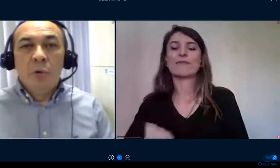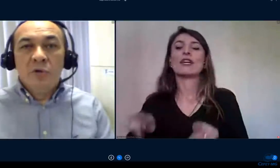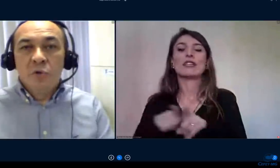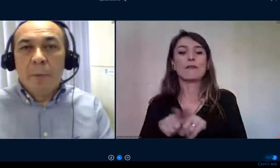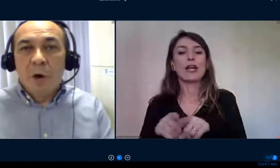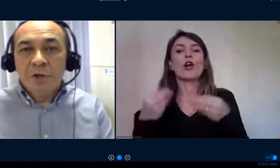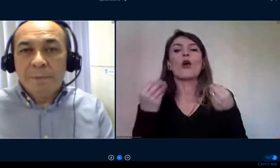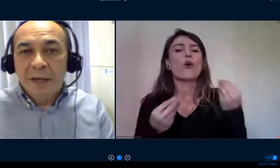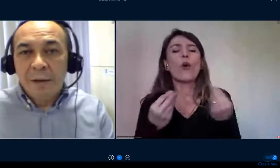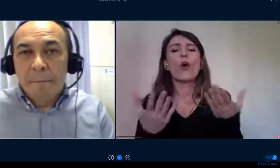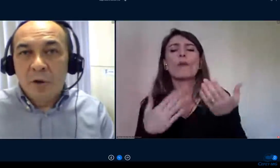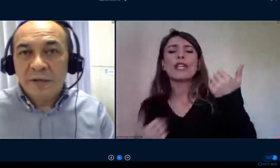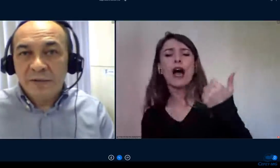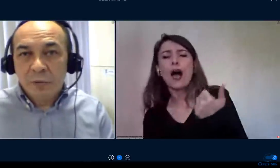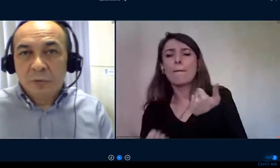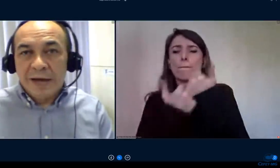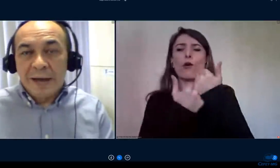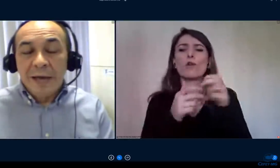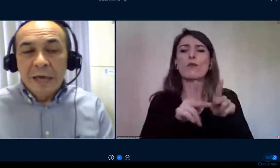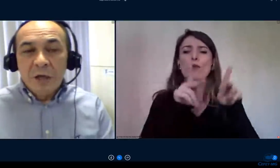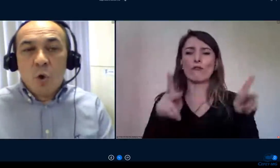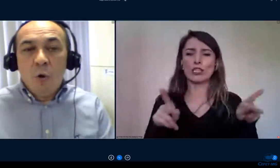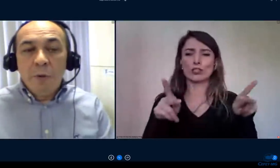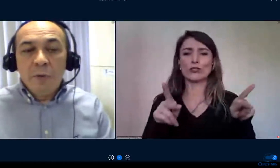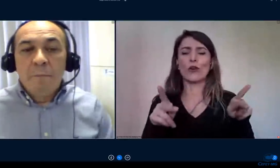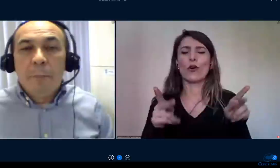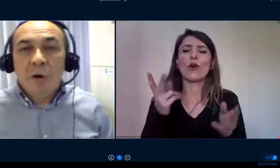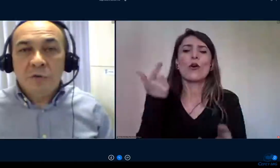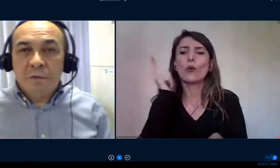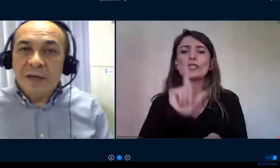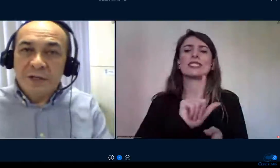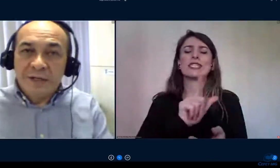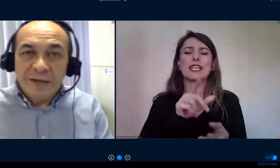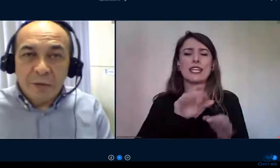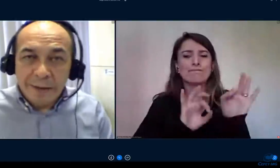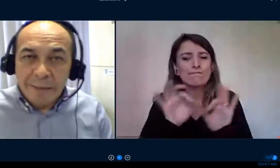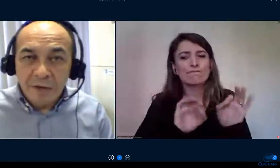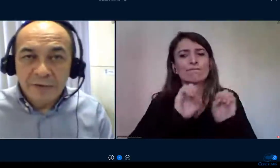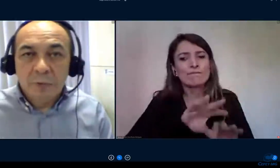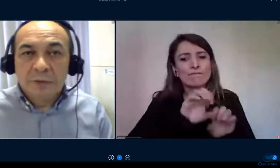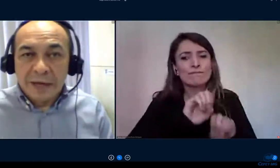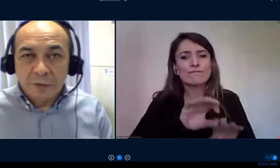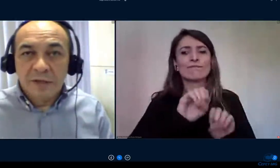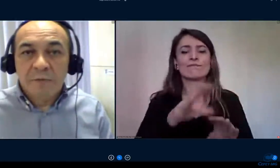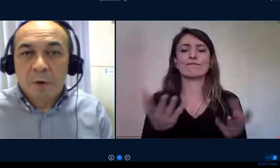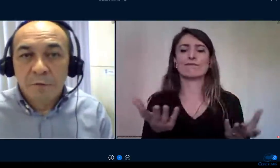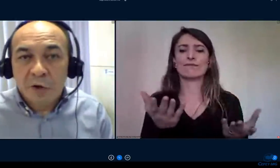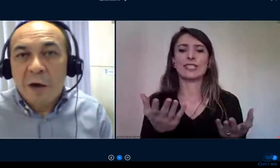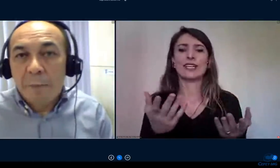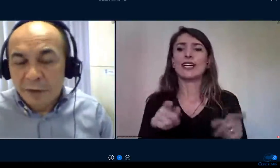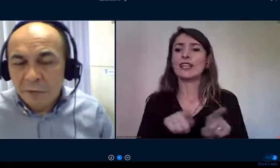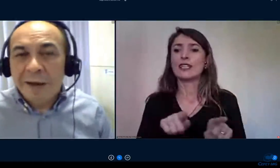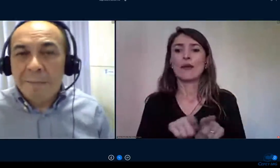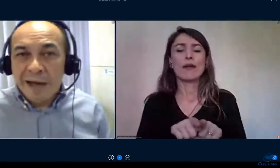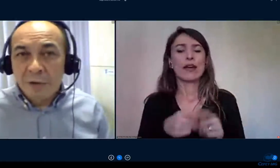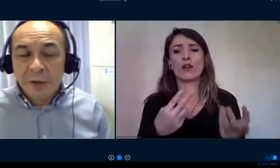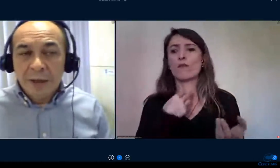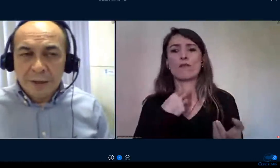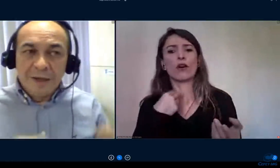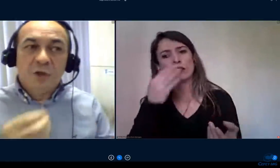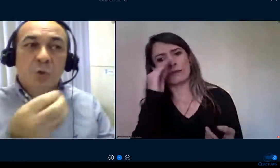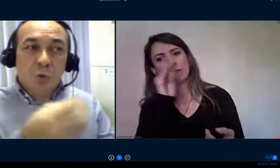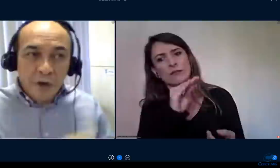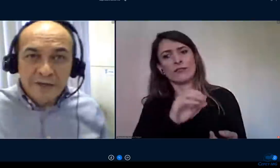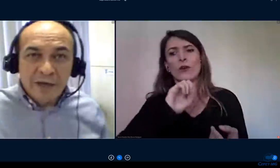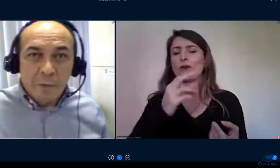apoio e suporte para que ele possa executar e como eu não posso fragilizar o trabalho executado desse profissional porque é um trabalho